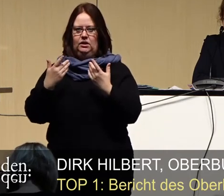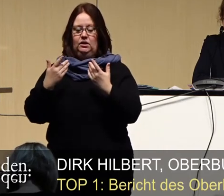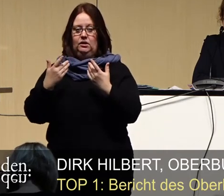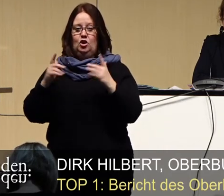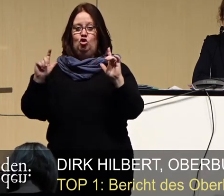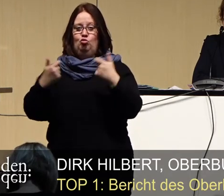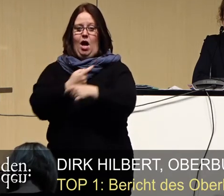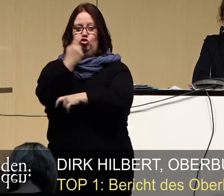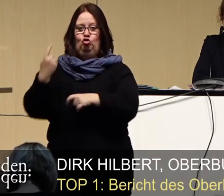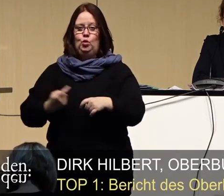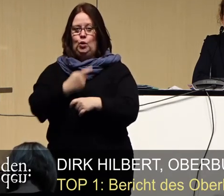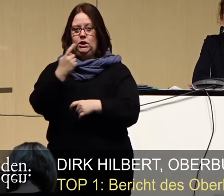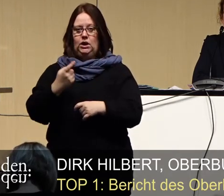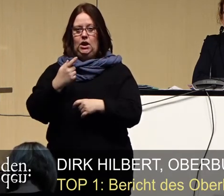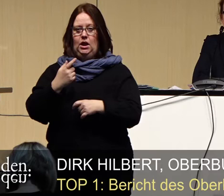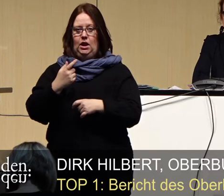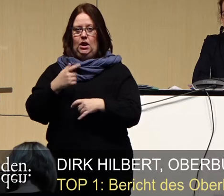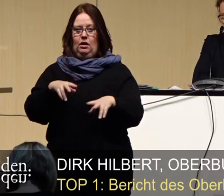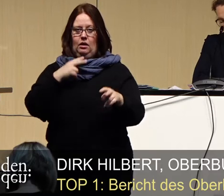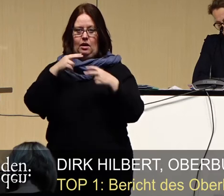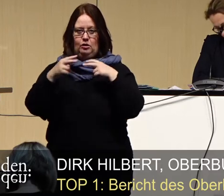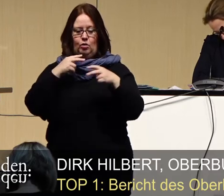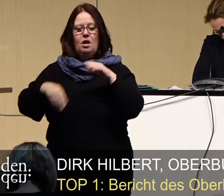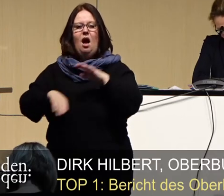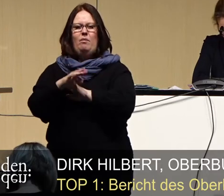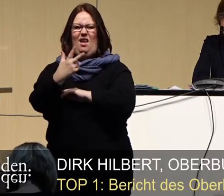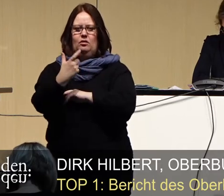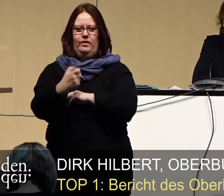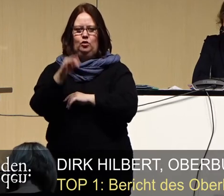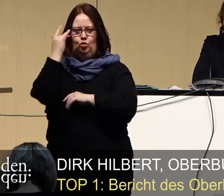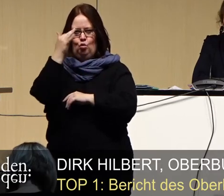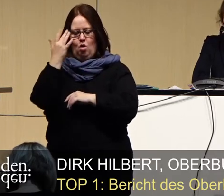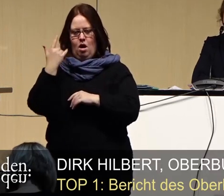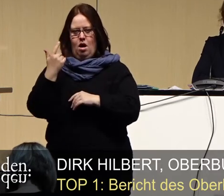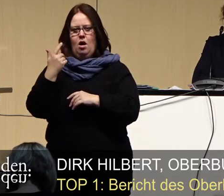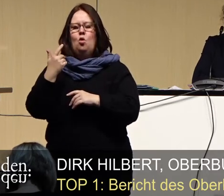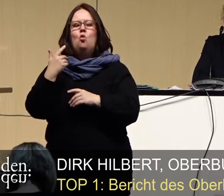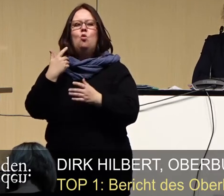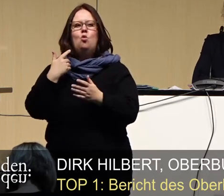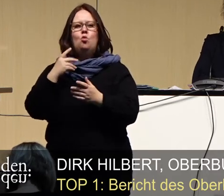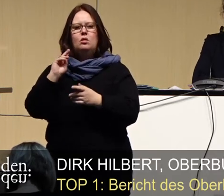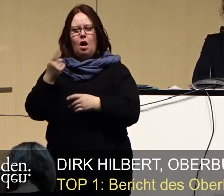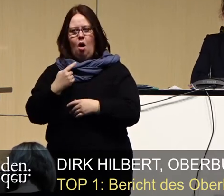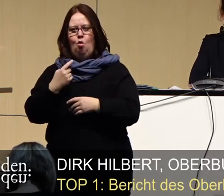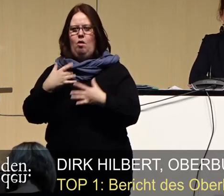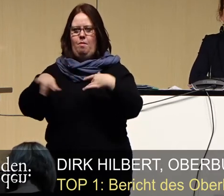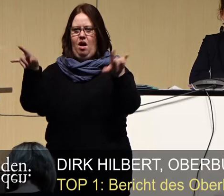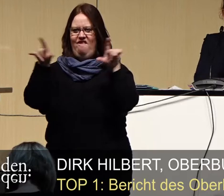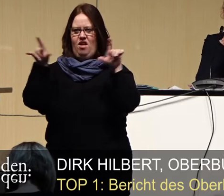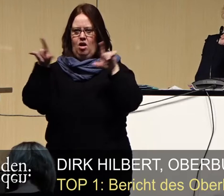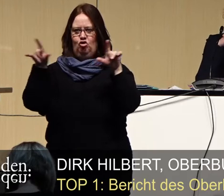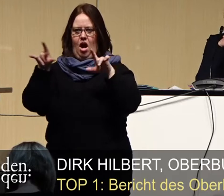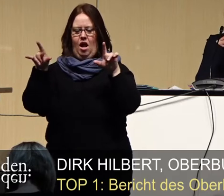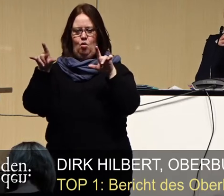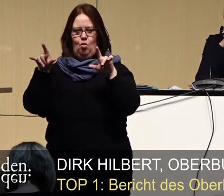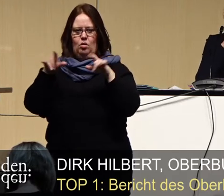in der Gastronomie ab 23 Uhr und die Teilnehmerzahlen bei Veranstaltungen